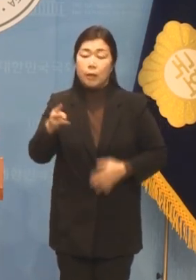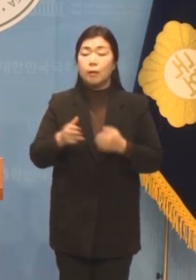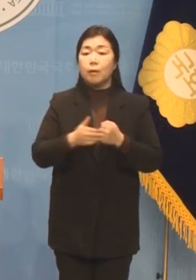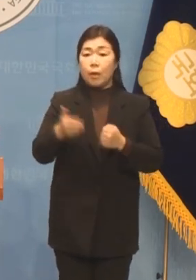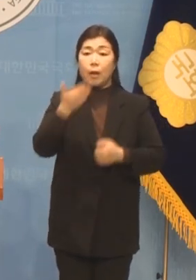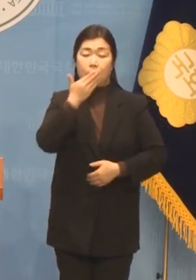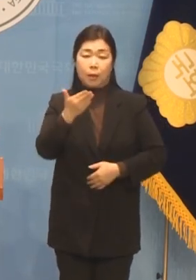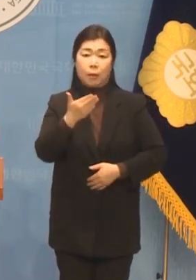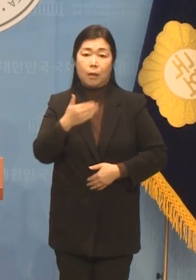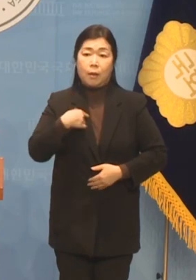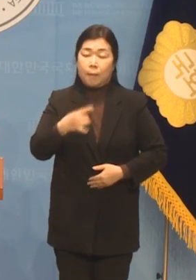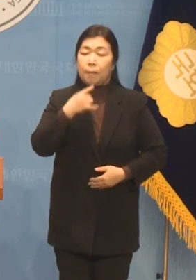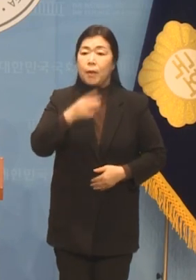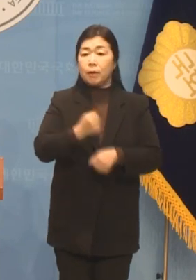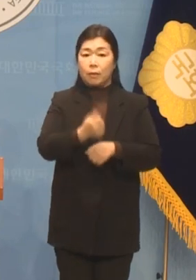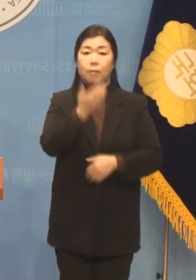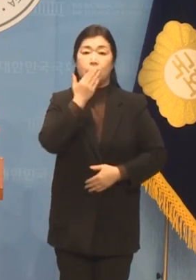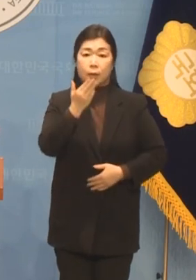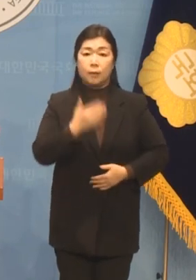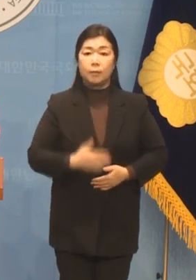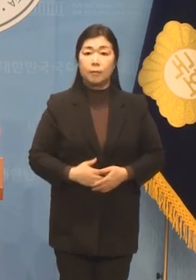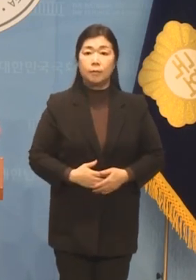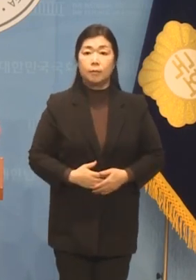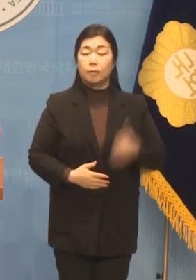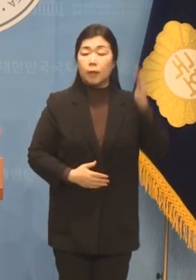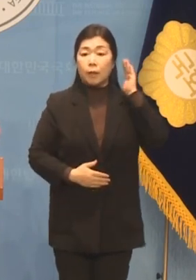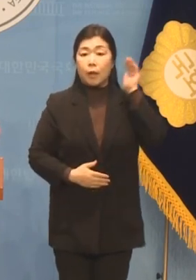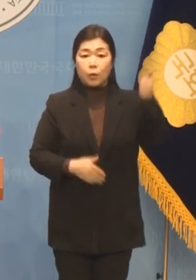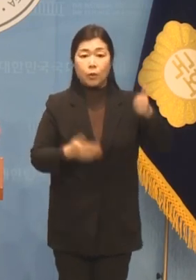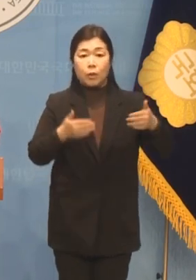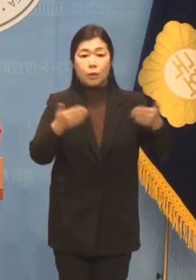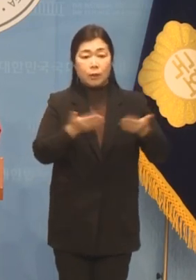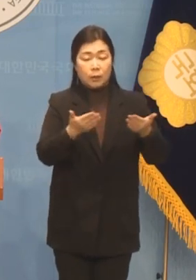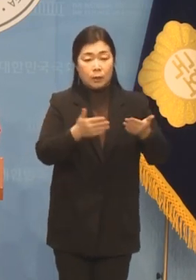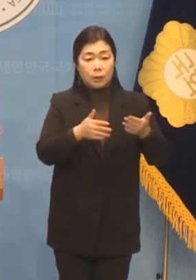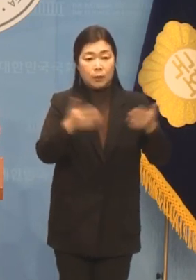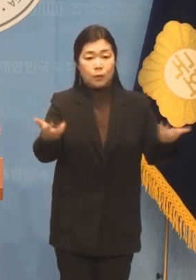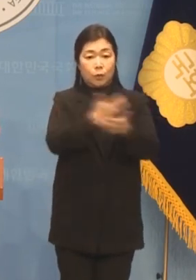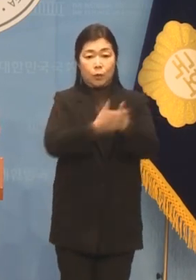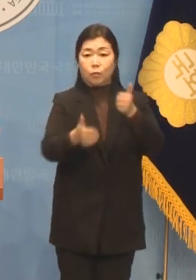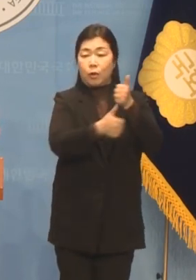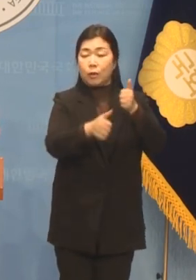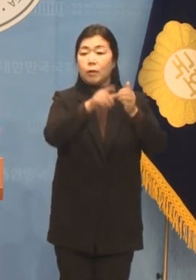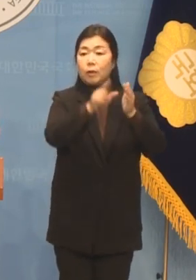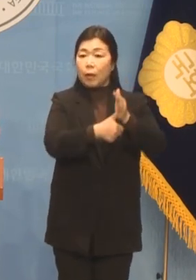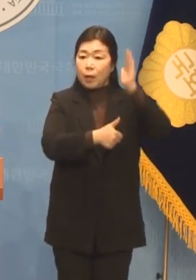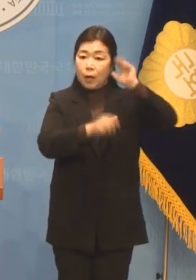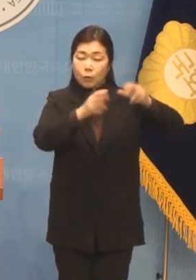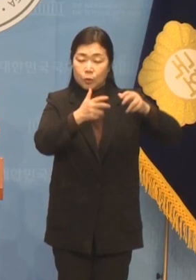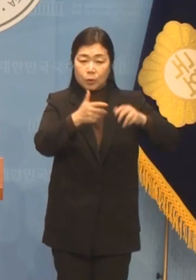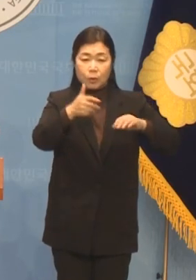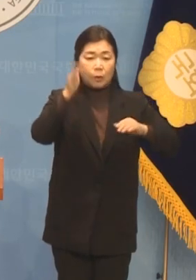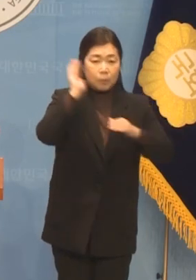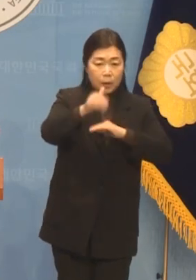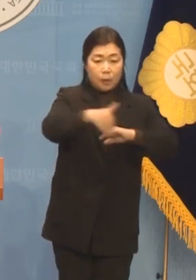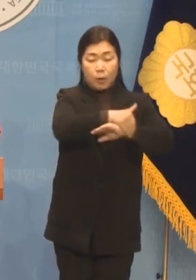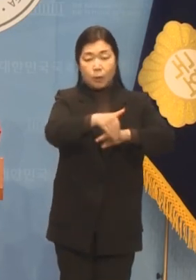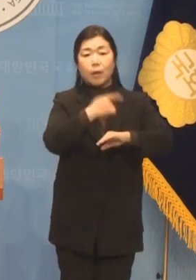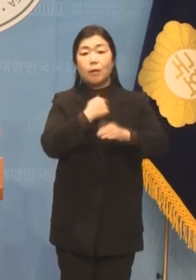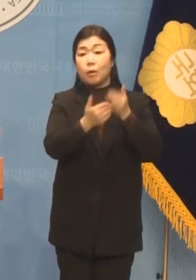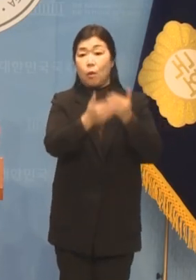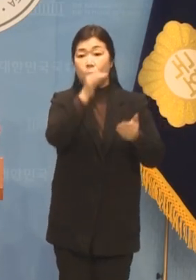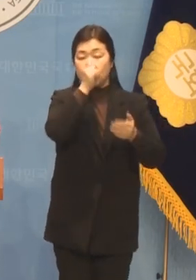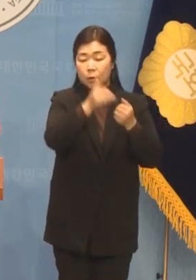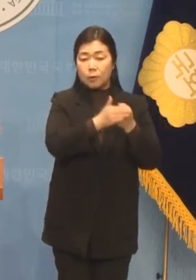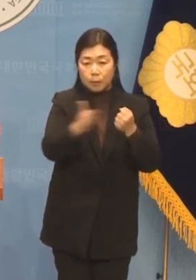많이 할 수 있습니다 대통령직 인수위에서 대한민국의 미래를 설계해본 경험으로 분당의